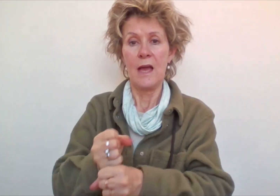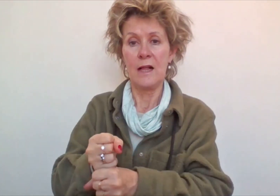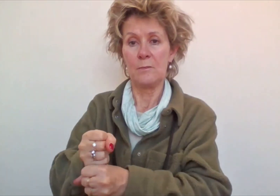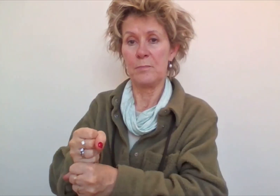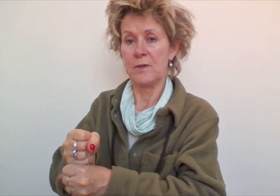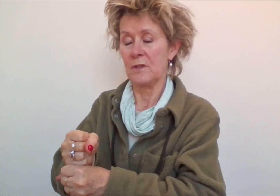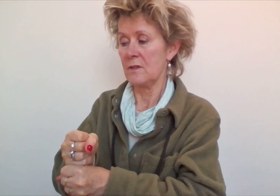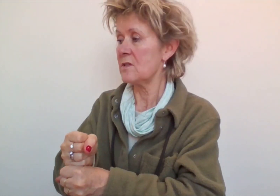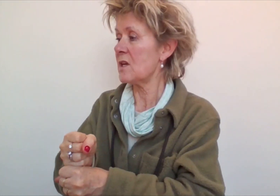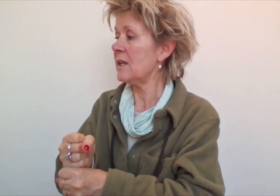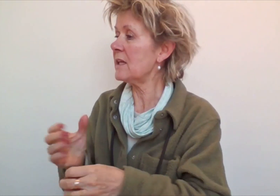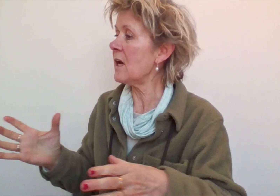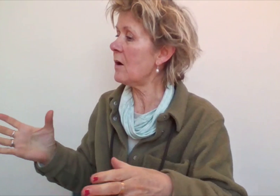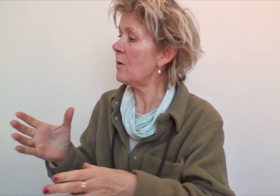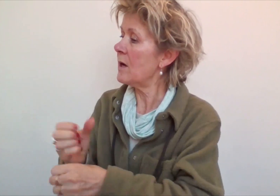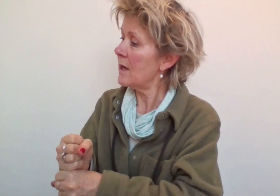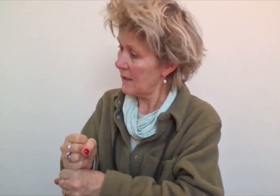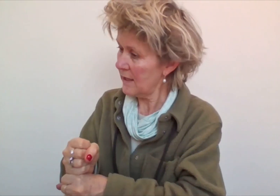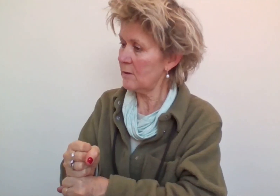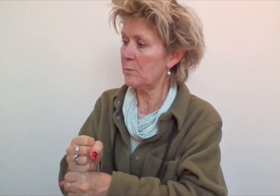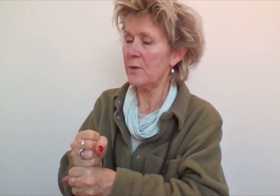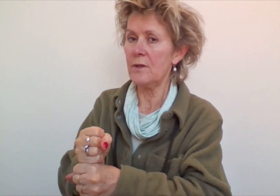Helpen. Zal ik jou helpen?